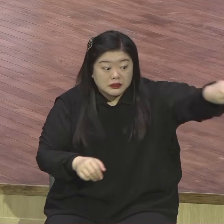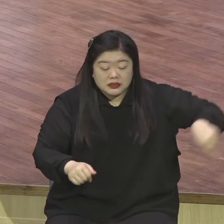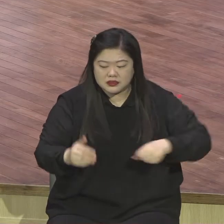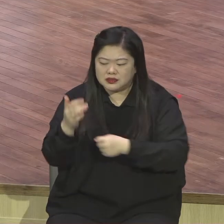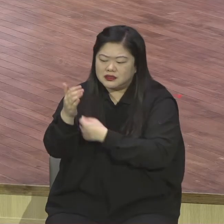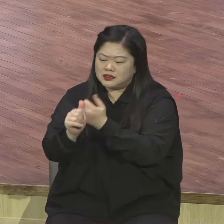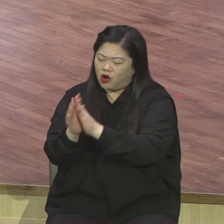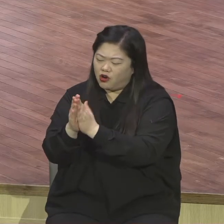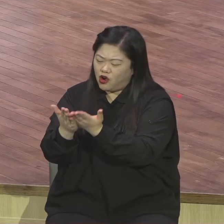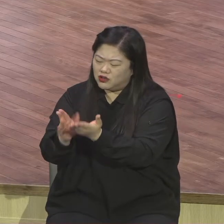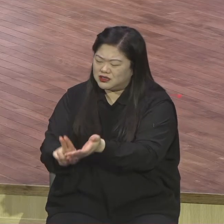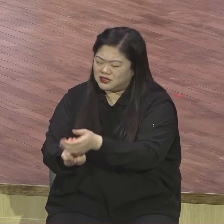하나도 안 믿어요.